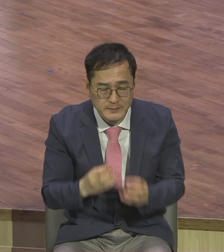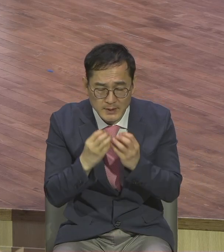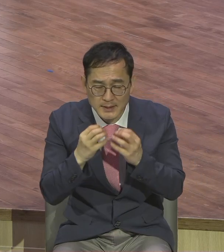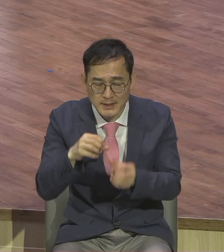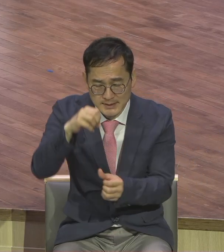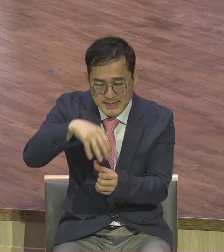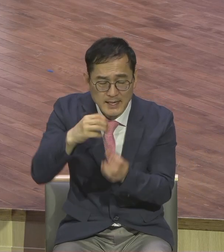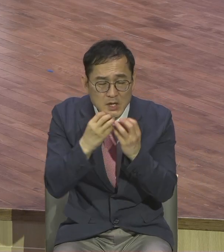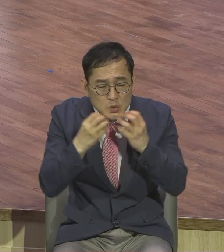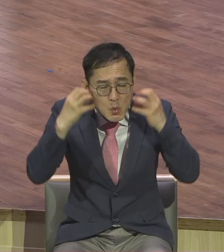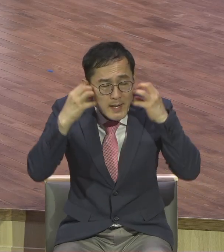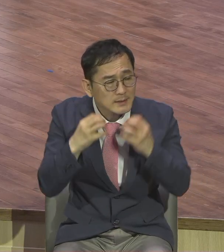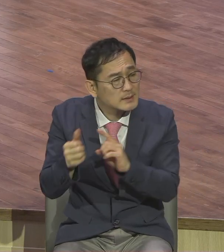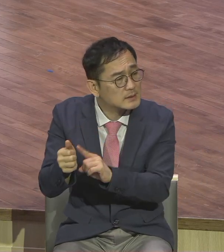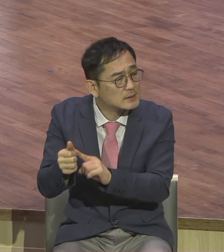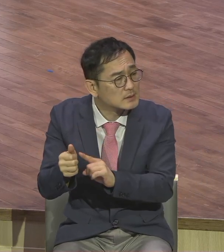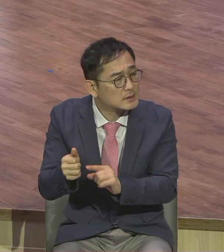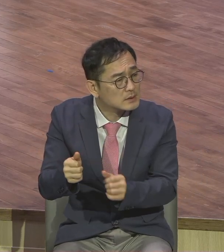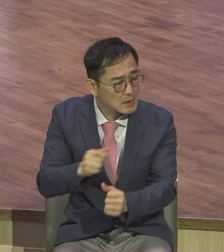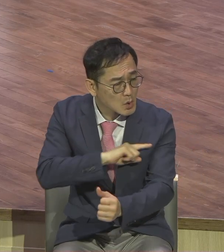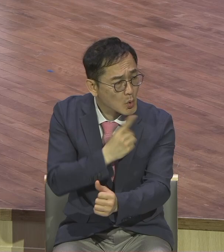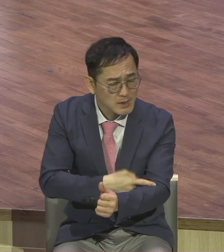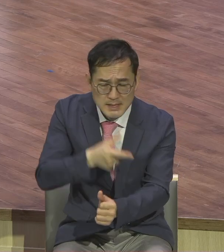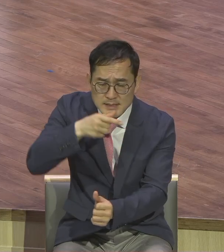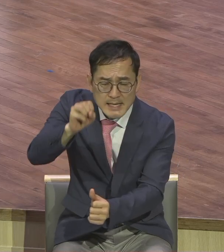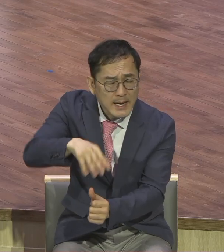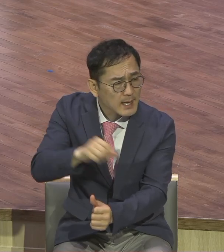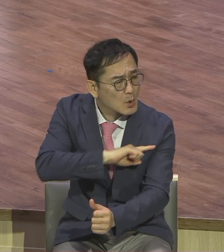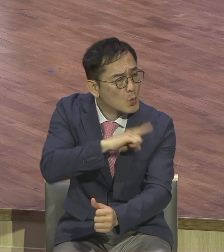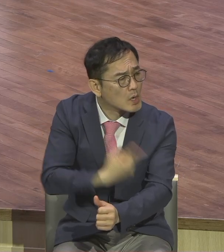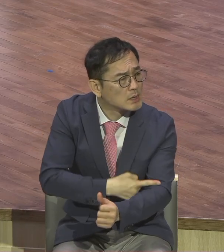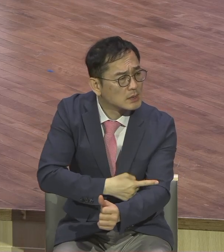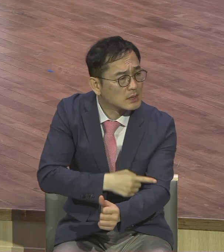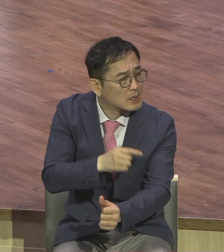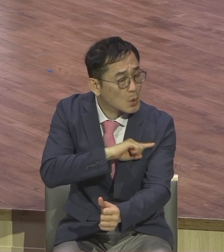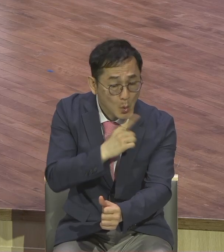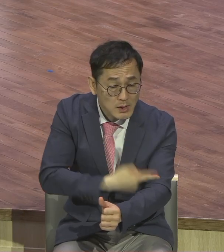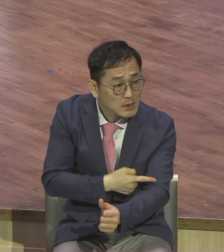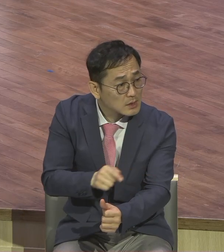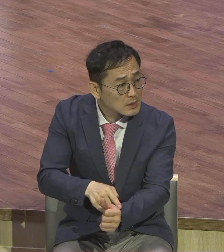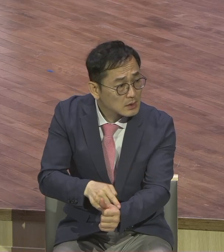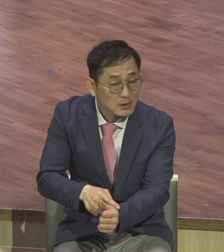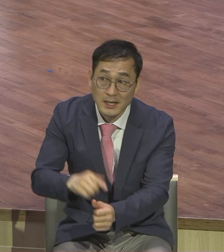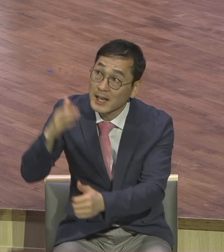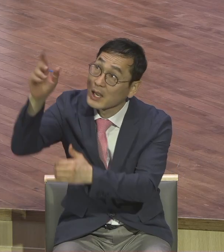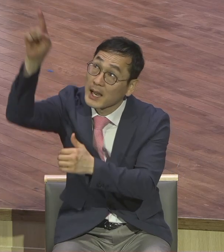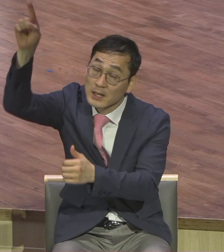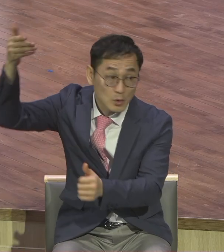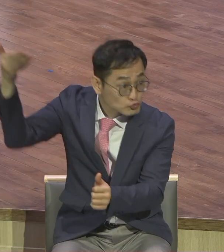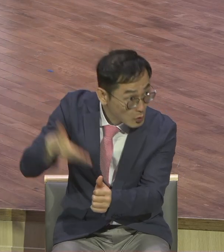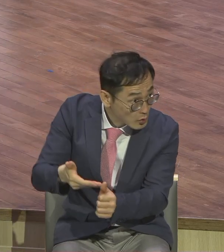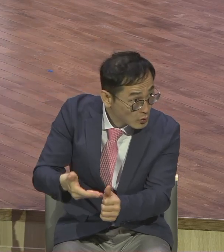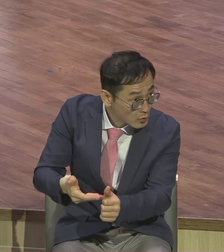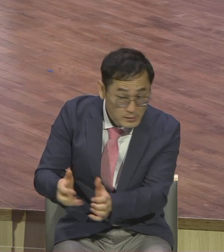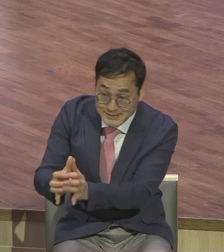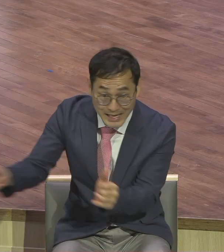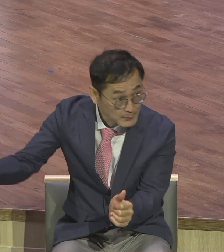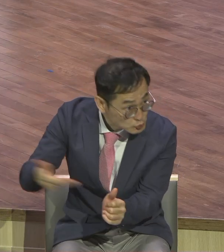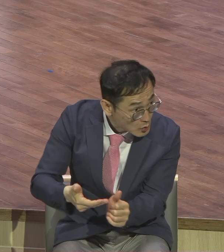왔느냐 하늘로 붙으냐 사람으로 붙으냐 이거 답하면 내가 가르쳐줄게 답해봐 자